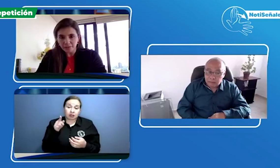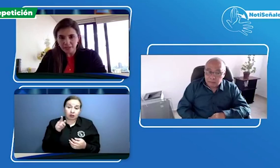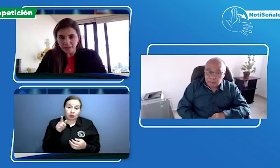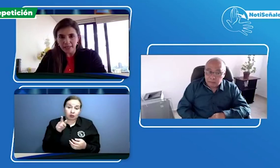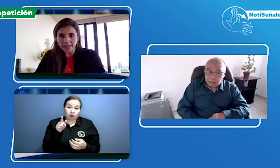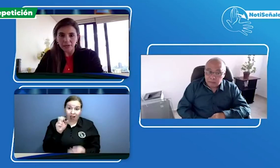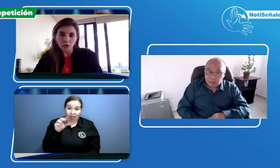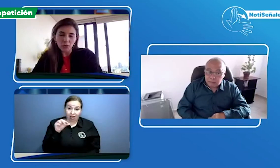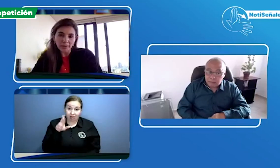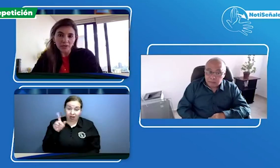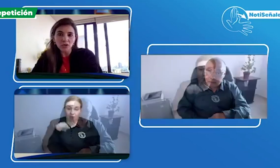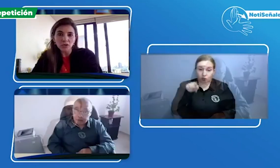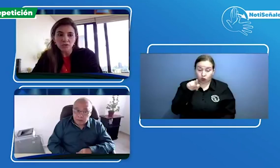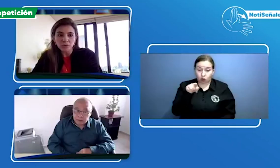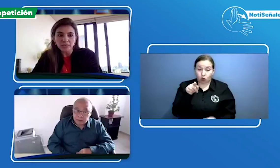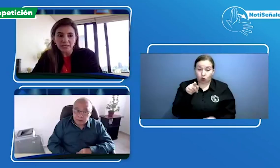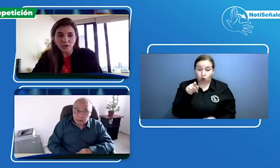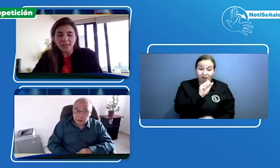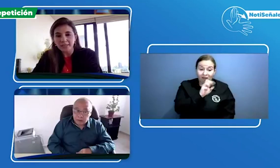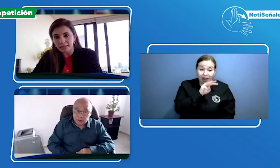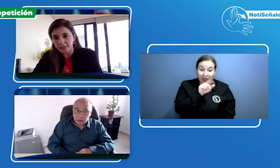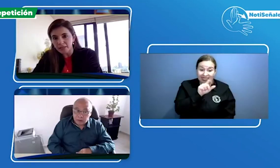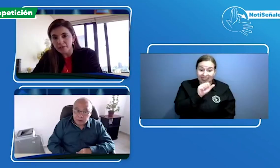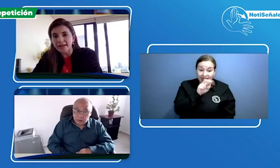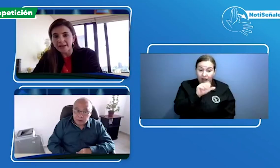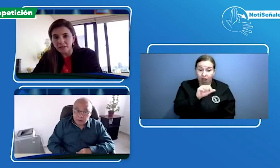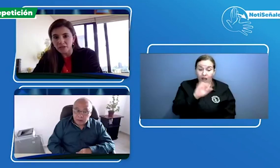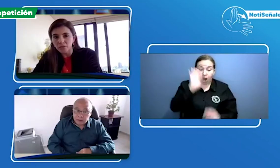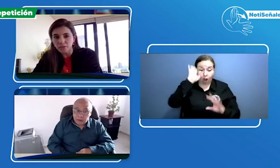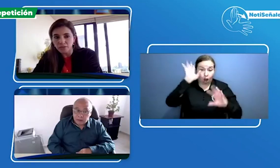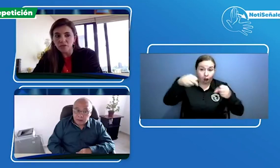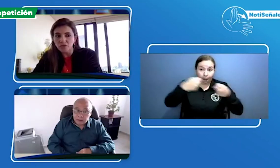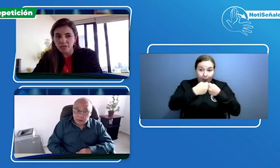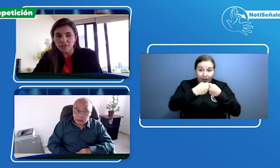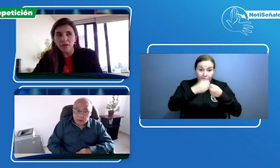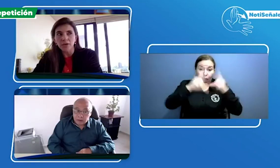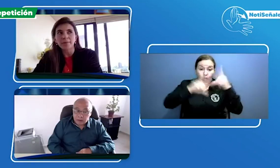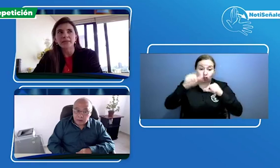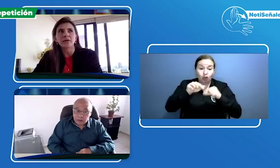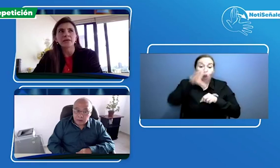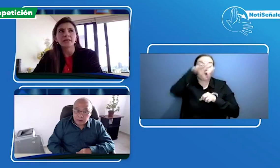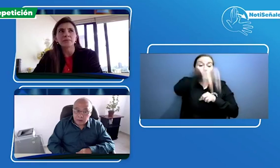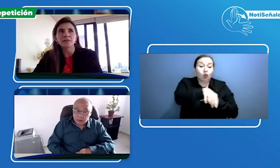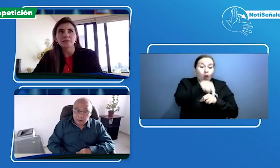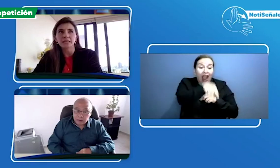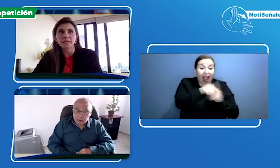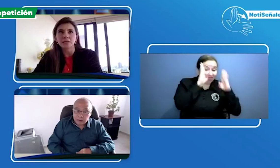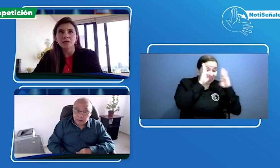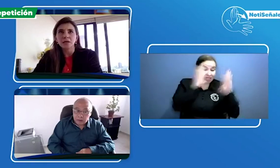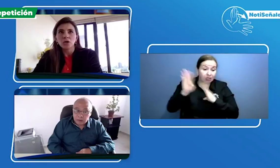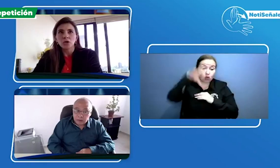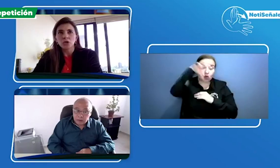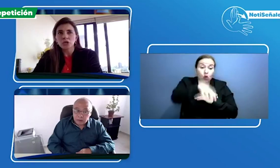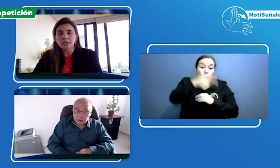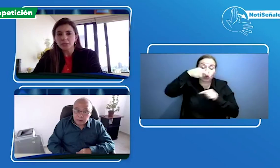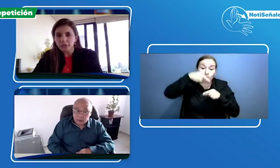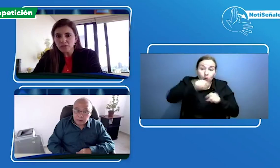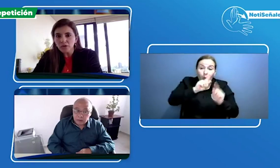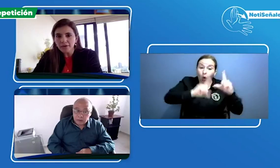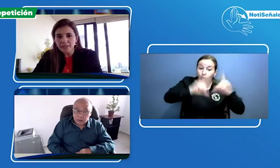famisanal con convenio col subsidio y te atienden en la red col subsidio si seguramente ahorita me dices que tienes controles del corazón debes